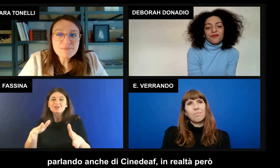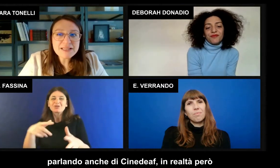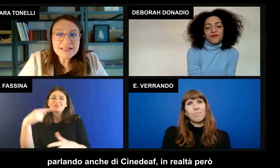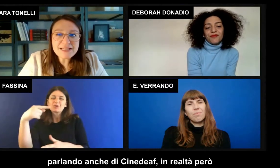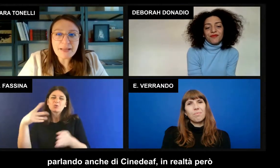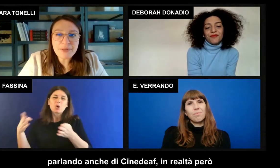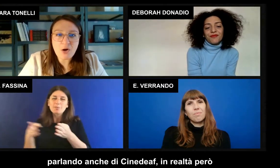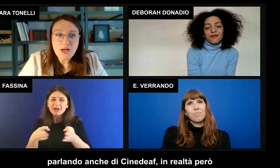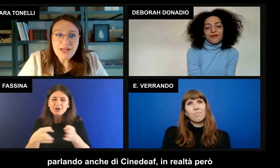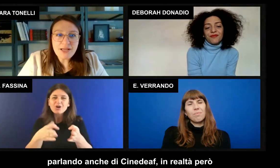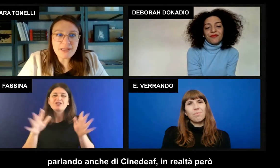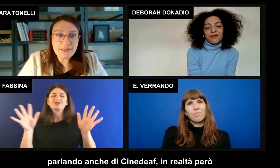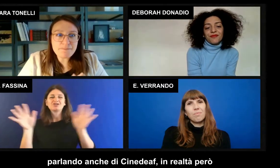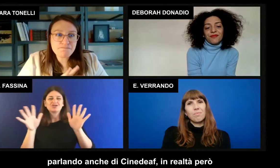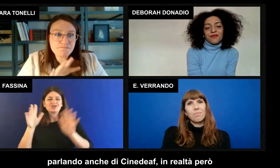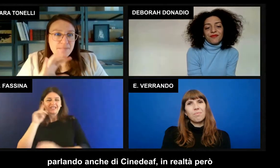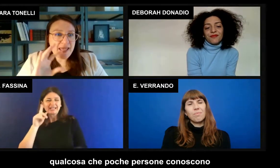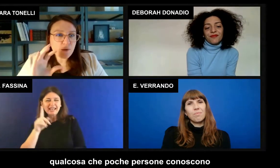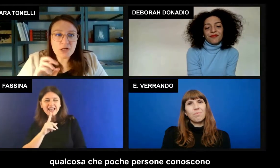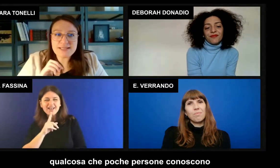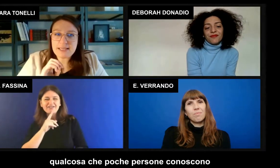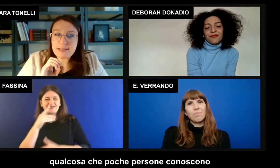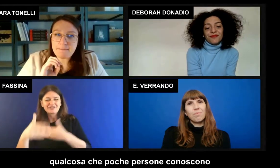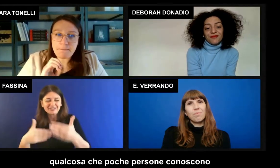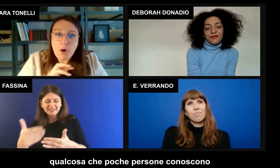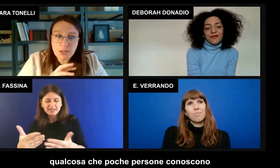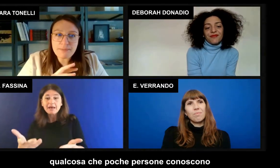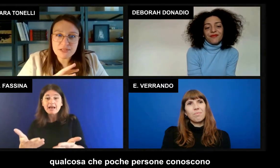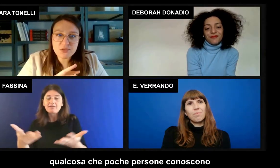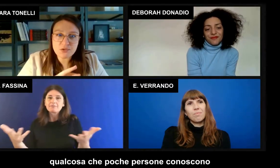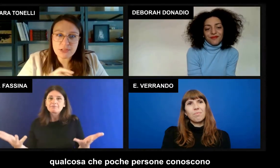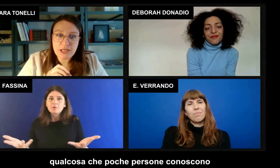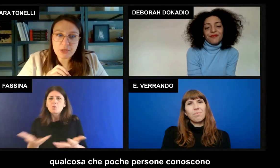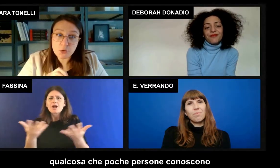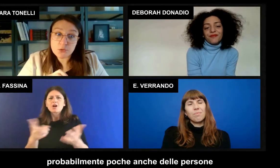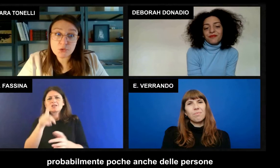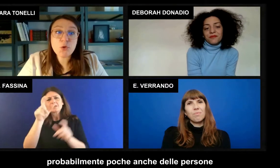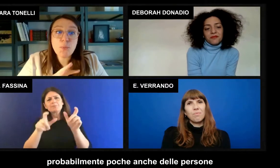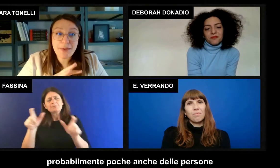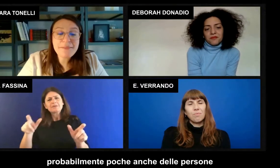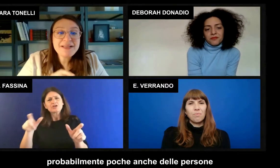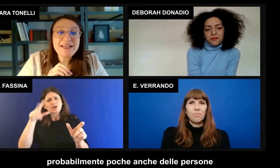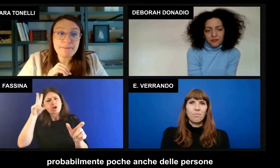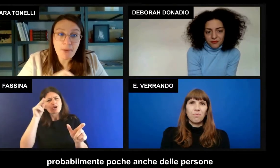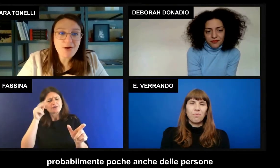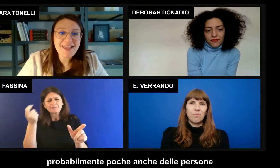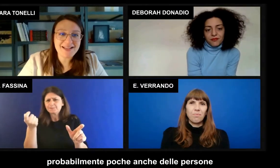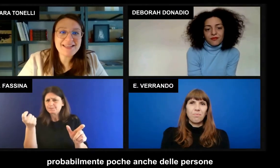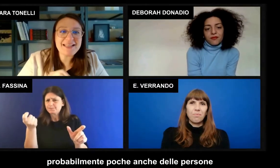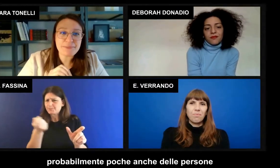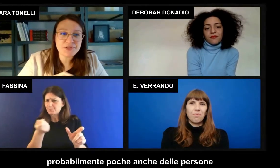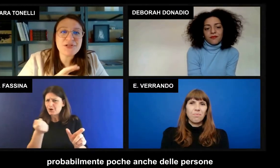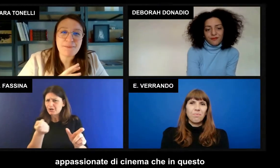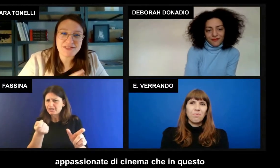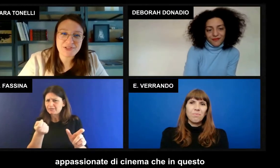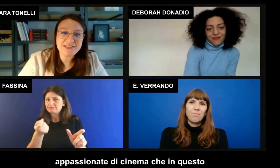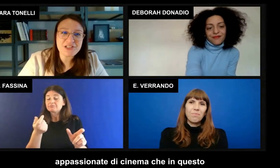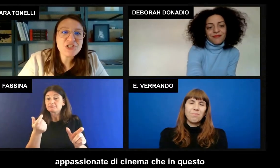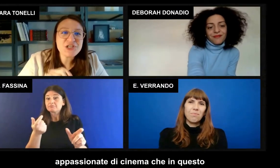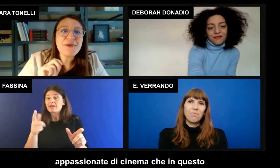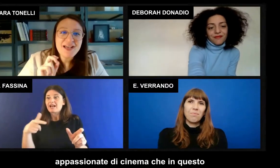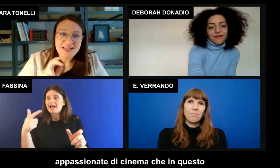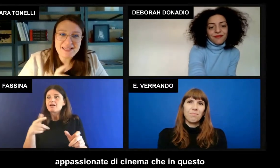in realtà però è qualcosa che poche persone conoscono probabilmente poche anche delle persone